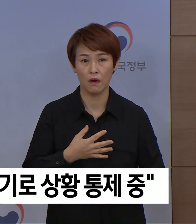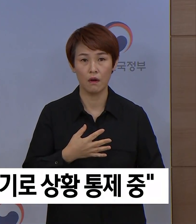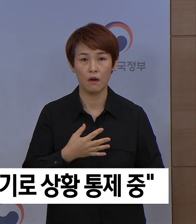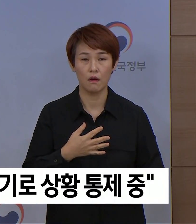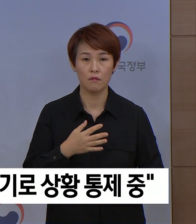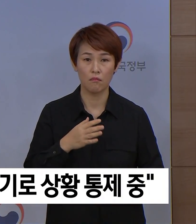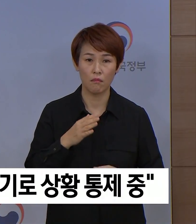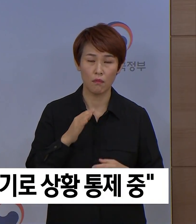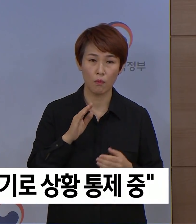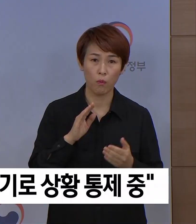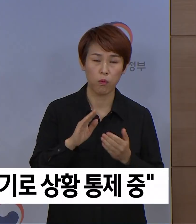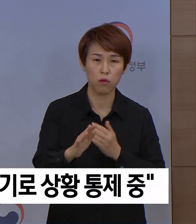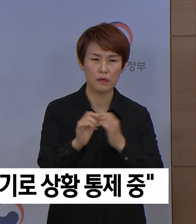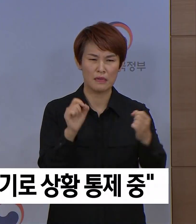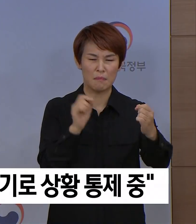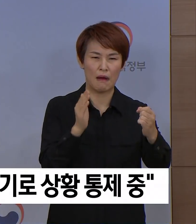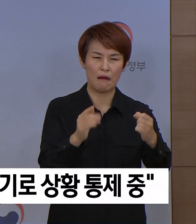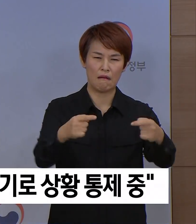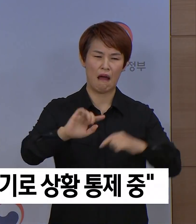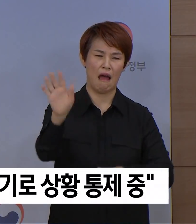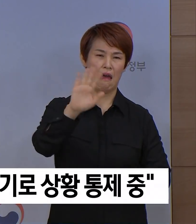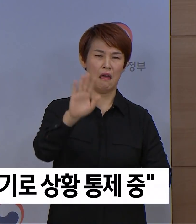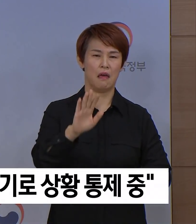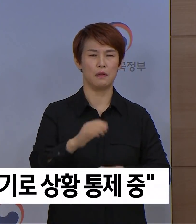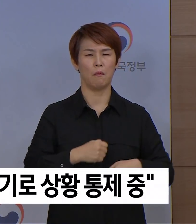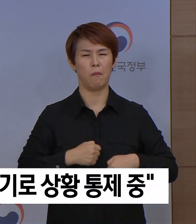저하되는 문제도 함께 나타났습니다.